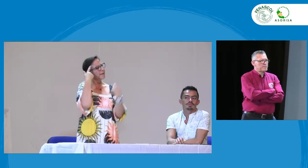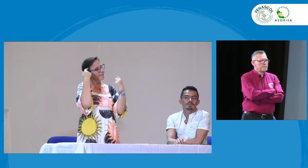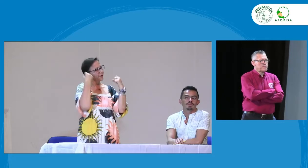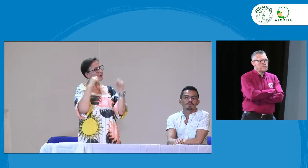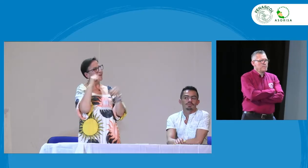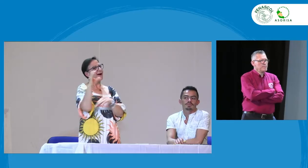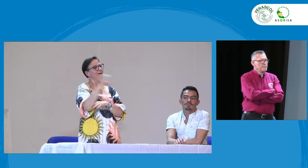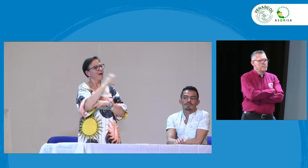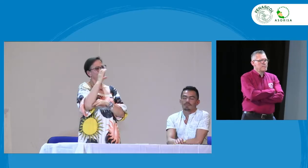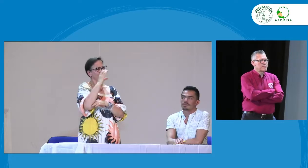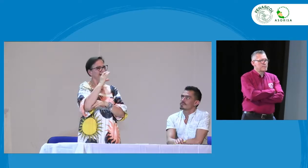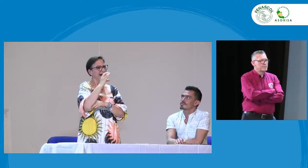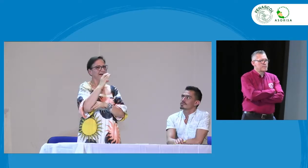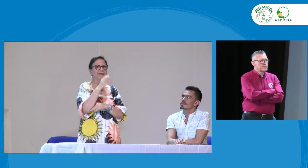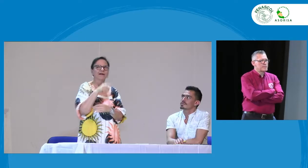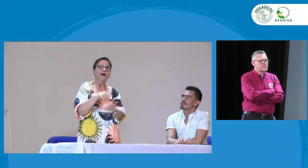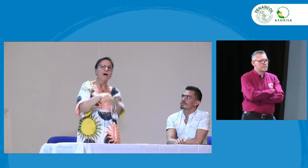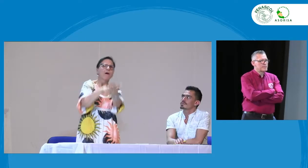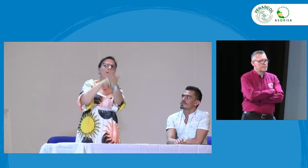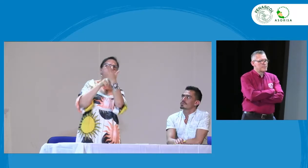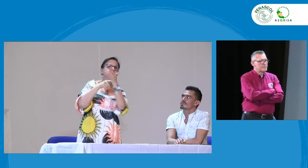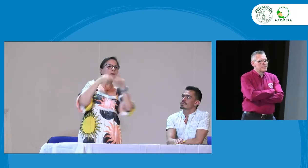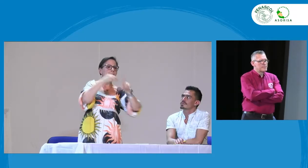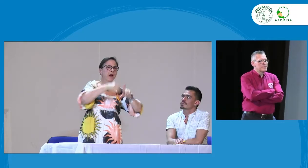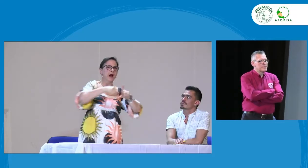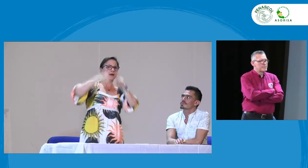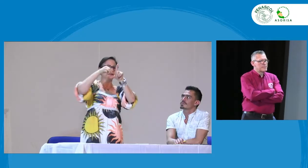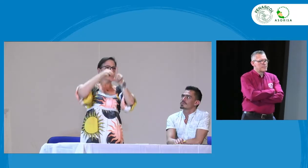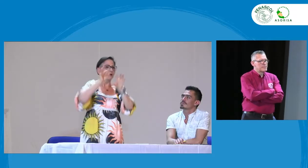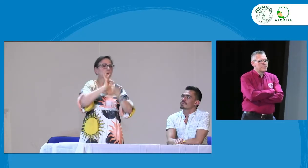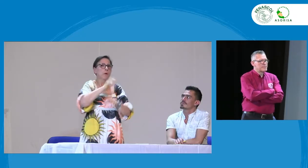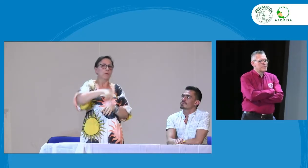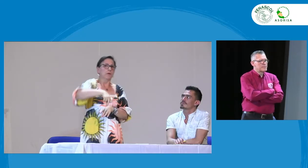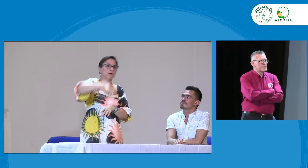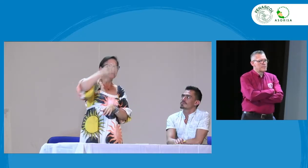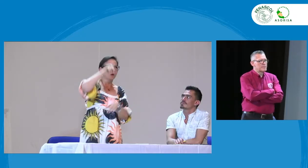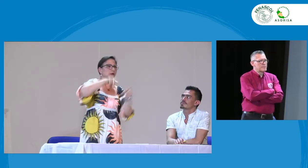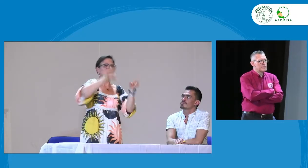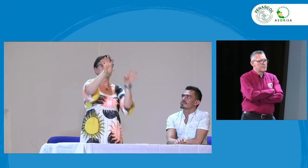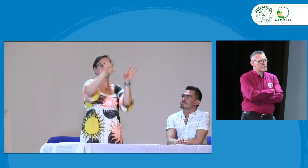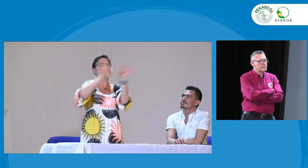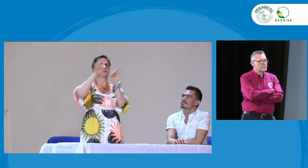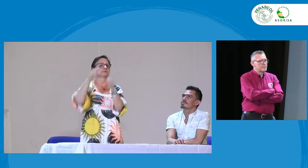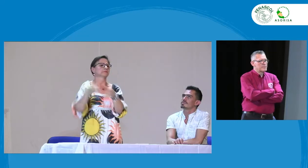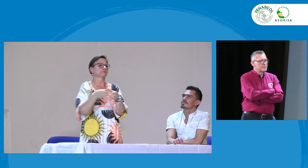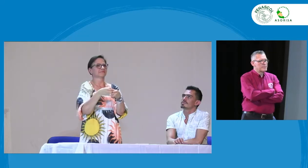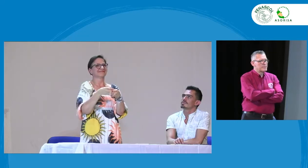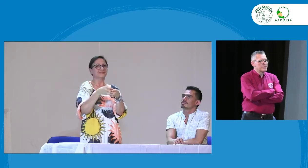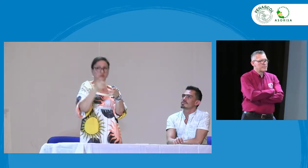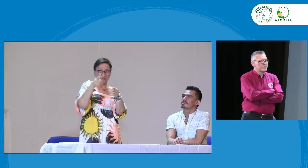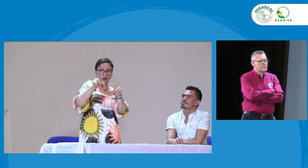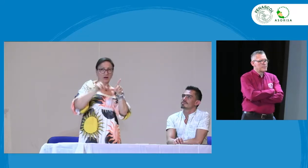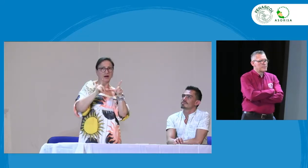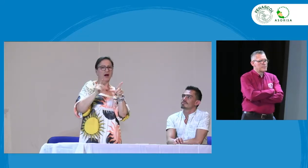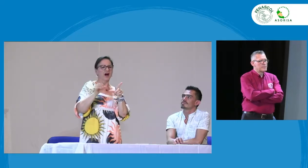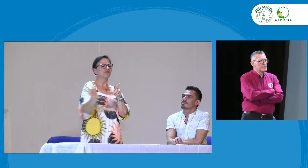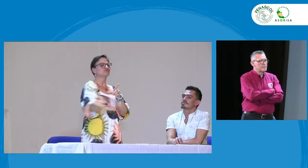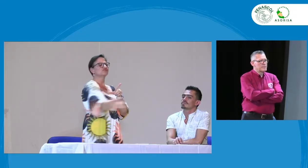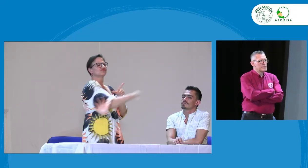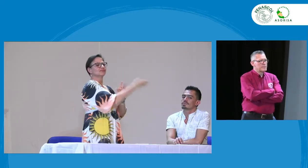pero ahora me preocupa esa indagación de profesionales maestros